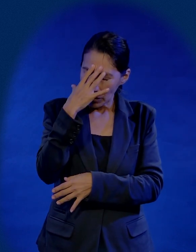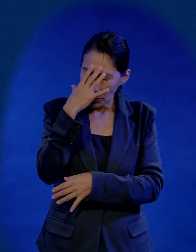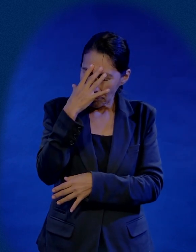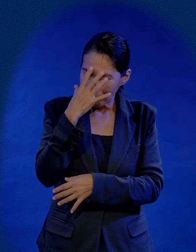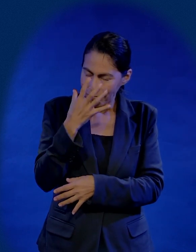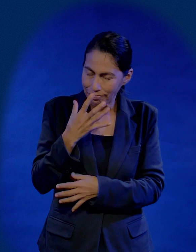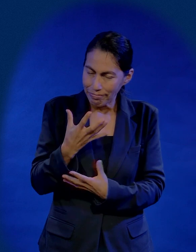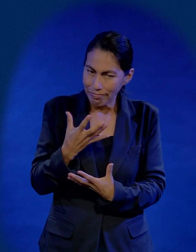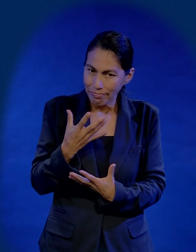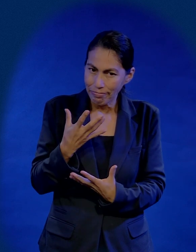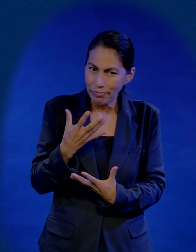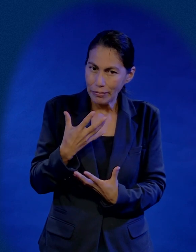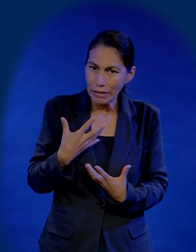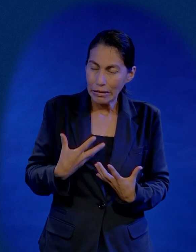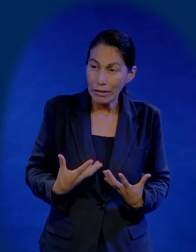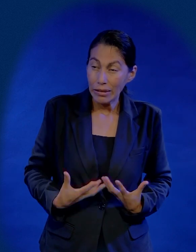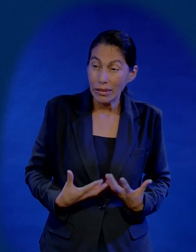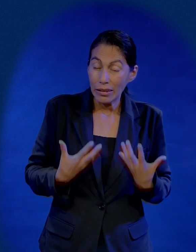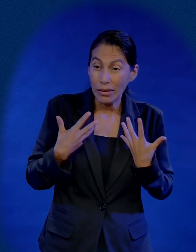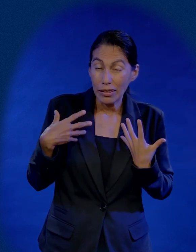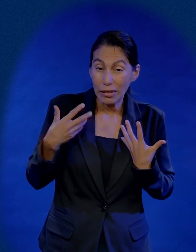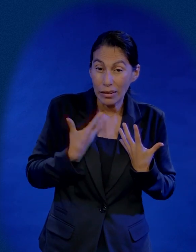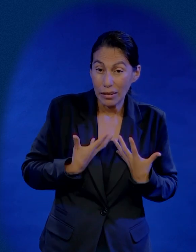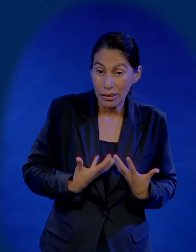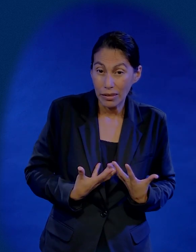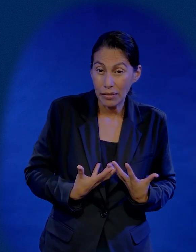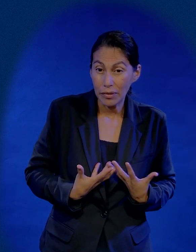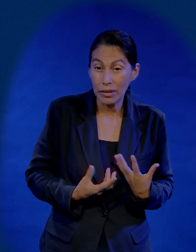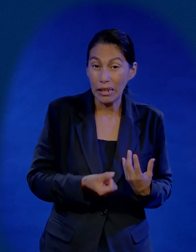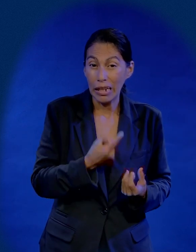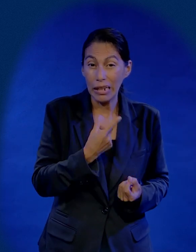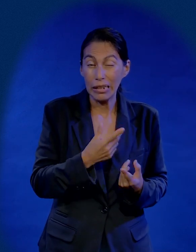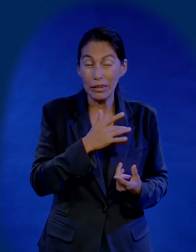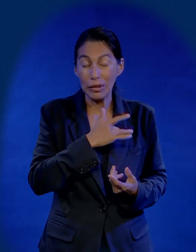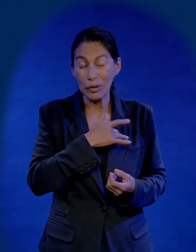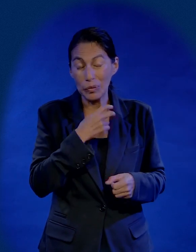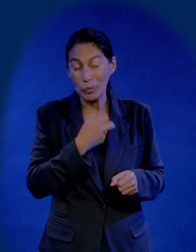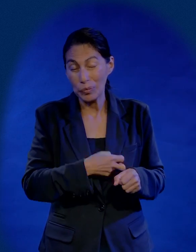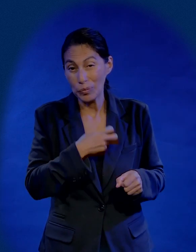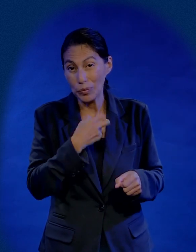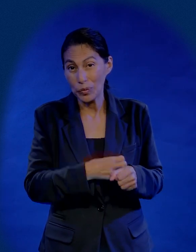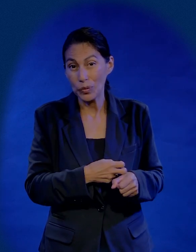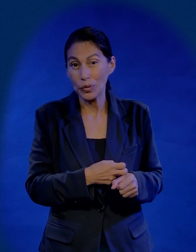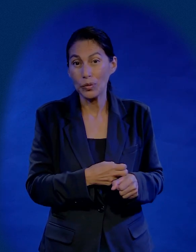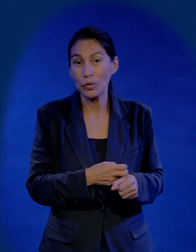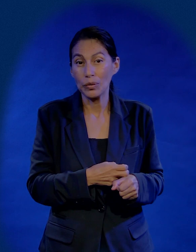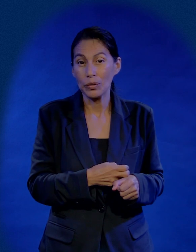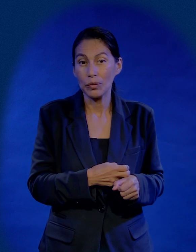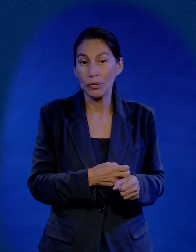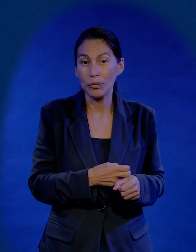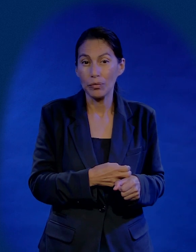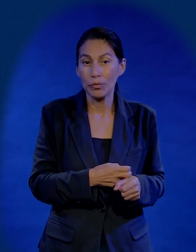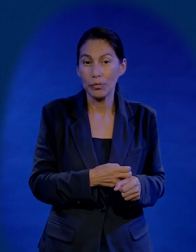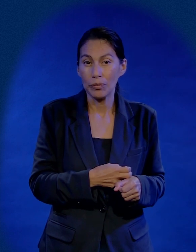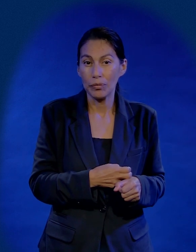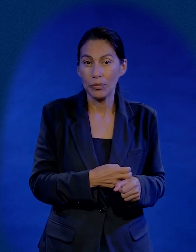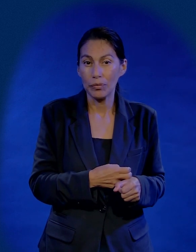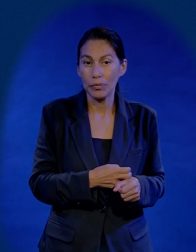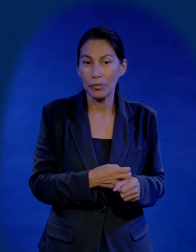me da terror pensar que alguno haya endurecido su corazón tanto que en cuanto